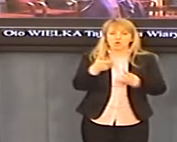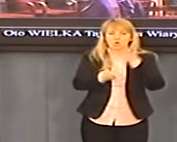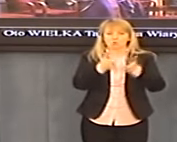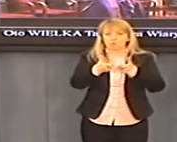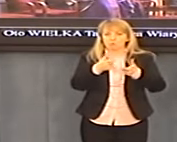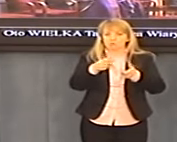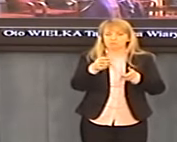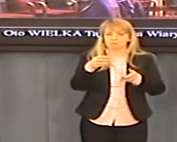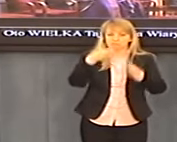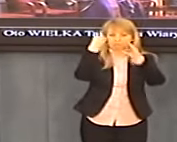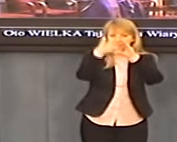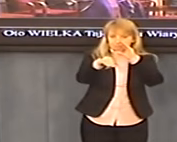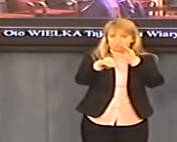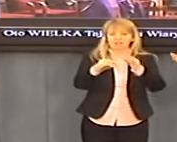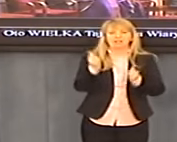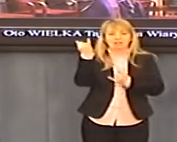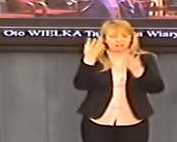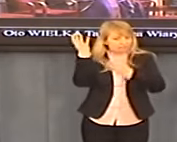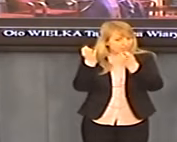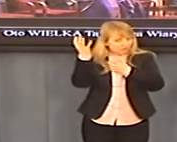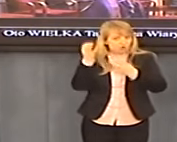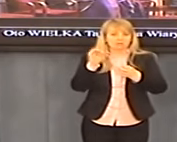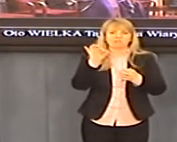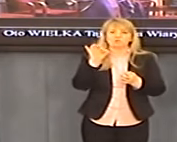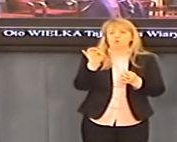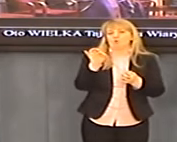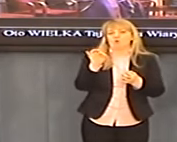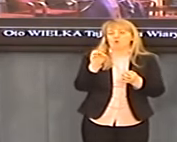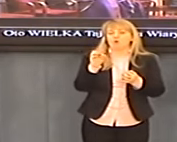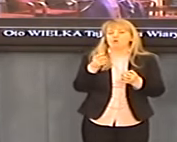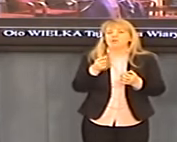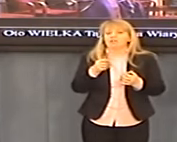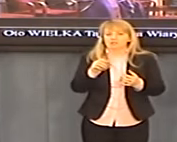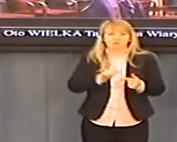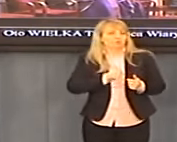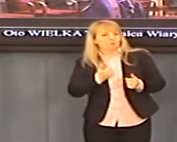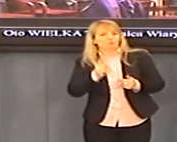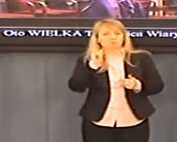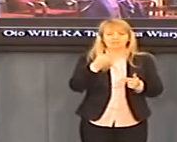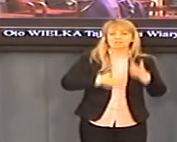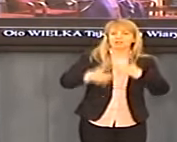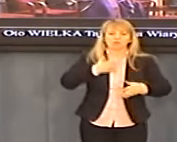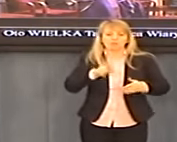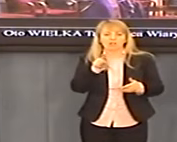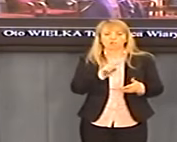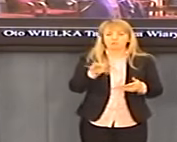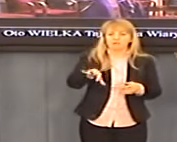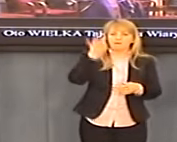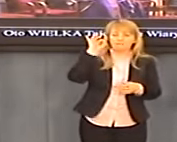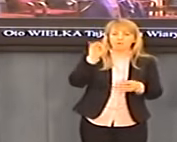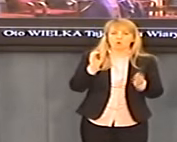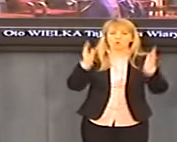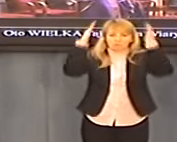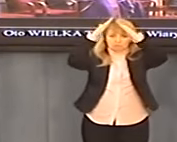wybór Franciszka I. Tak jak kolega powiedział, bez żadnych powodów. Jeszcze się nic nie stało. To, że papież wyszedł z